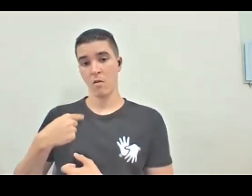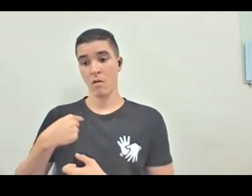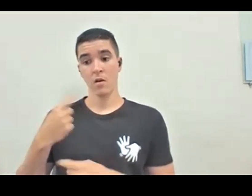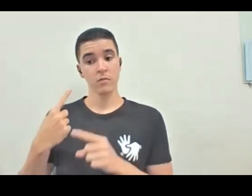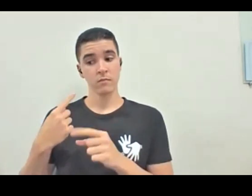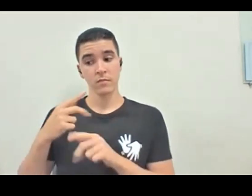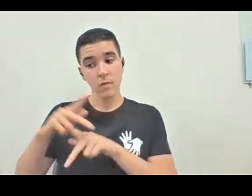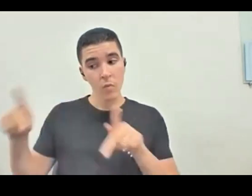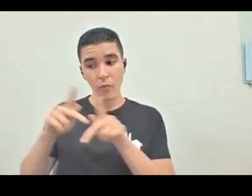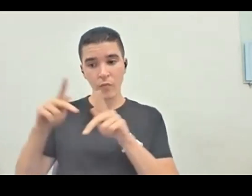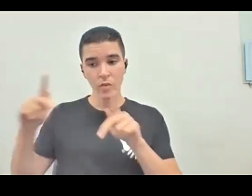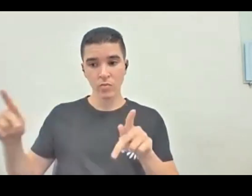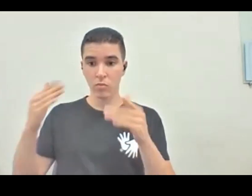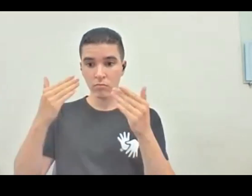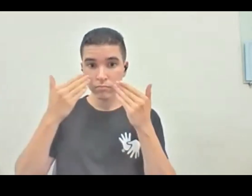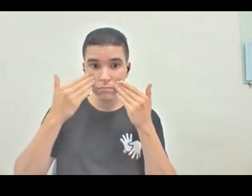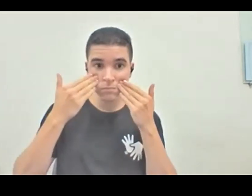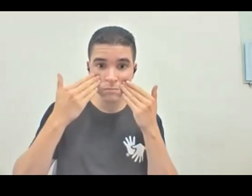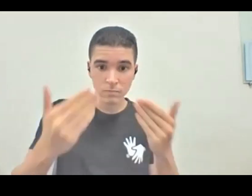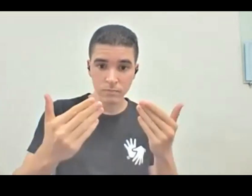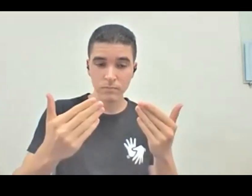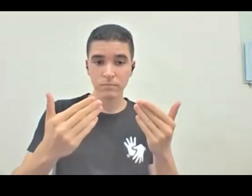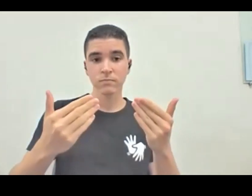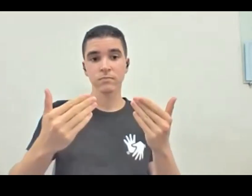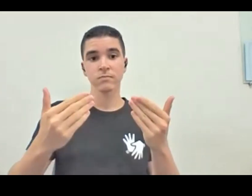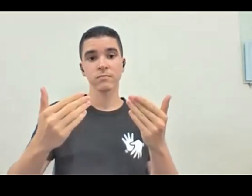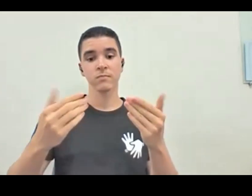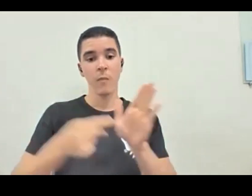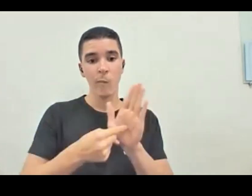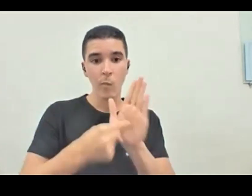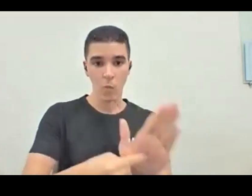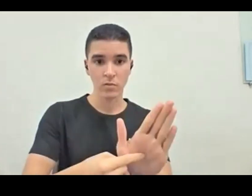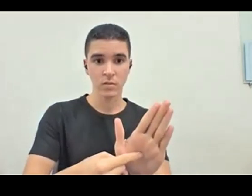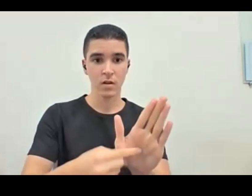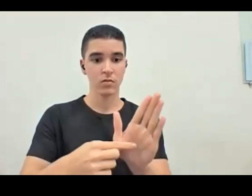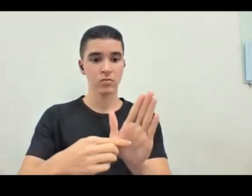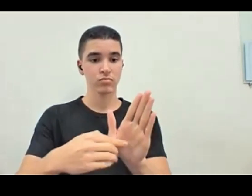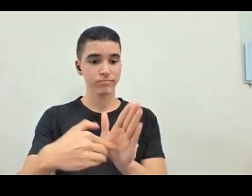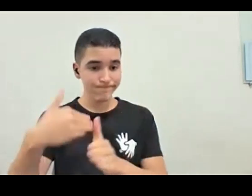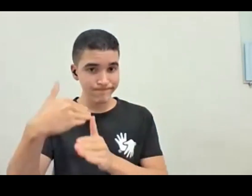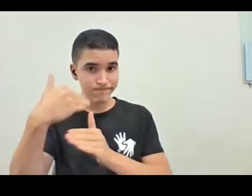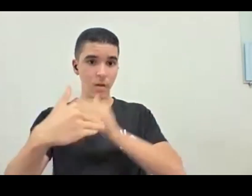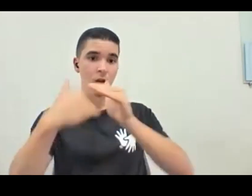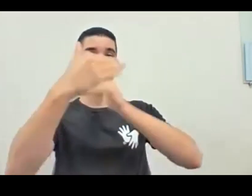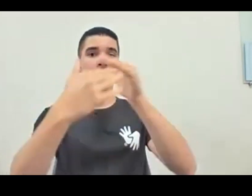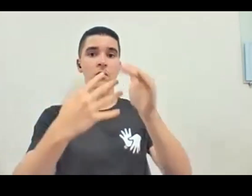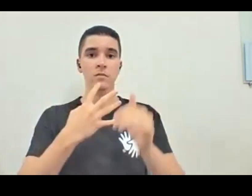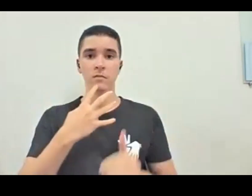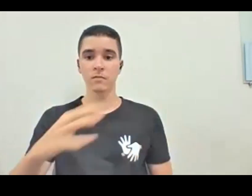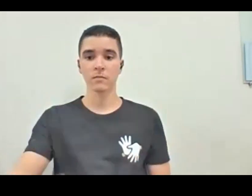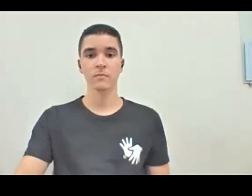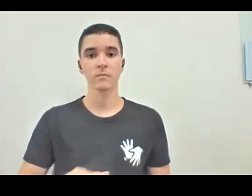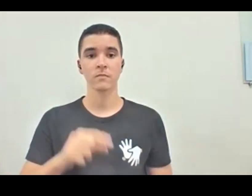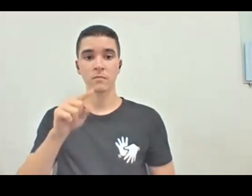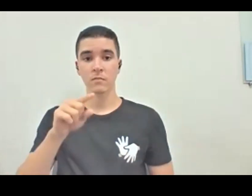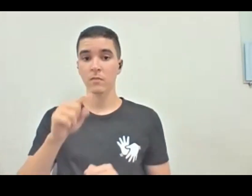dá a cara pra bater, quando a gente vai trazer o nosso processo de conhecimento, isso